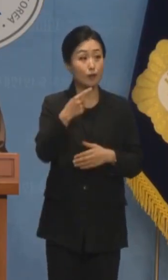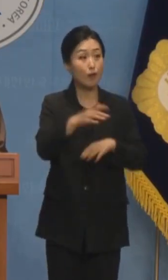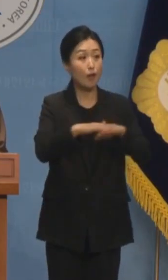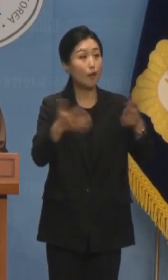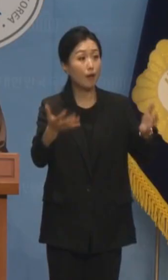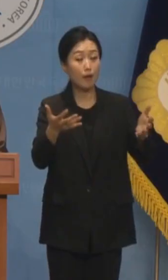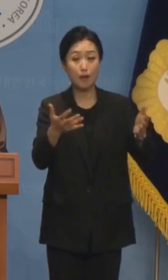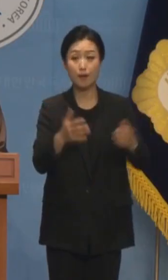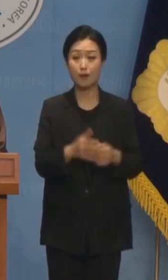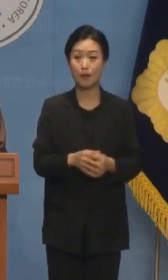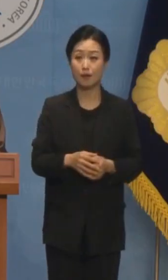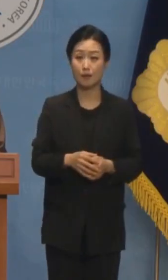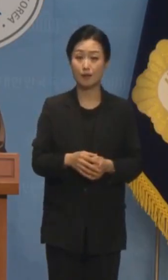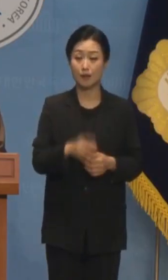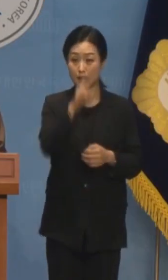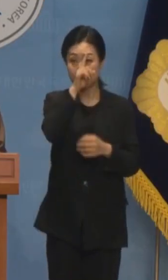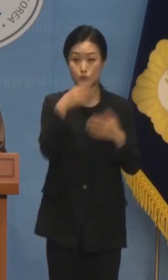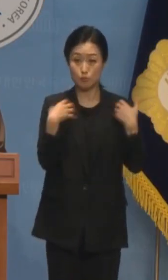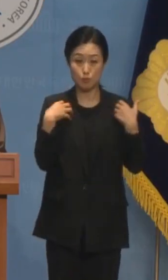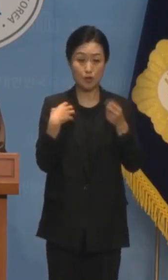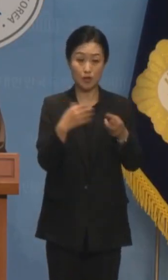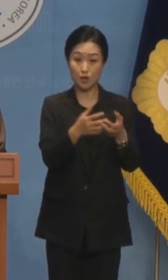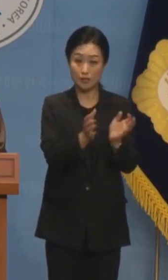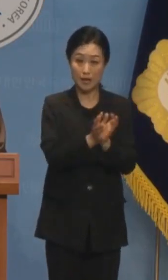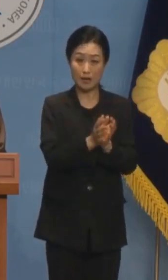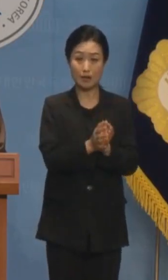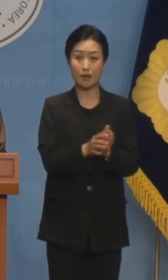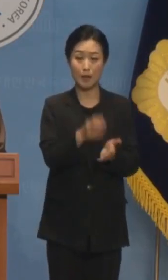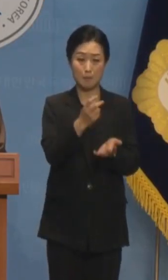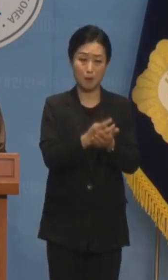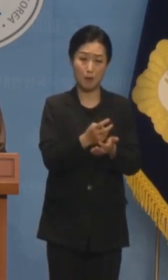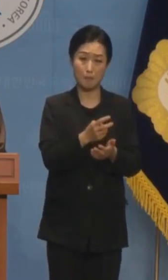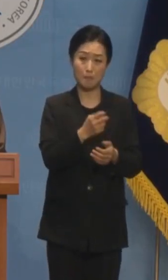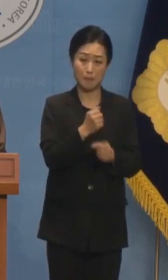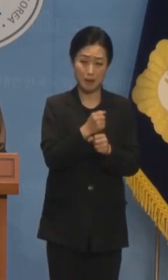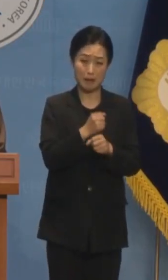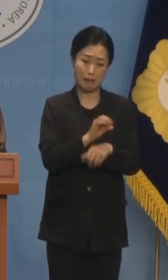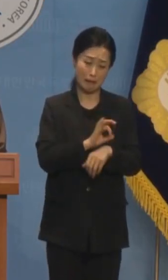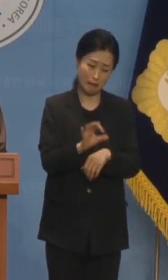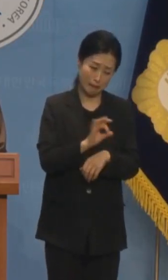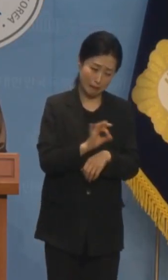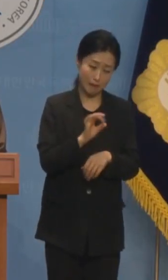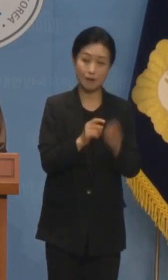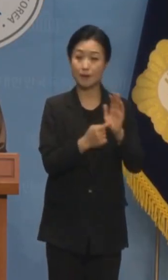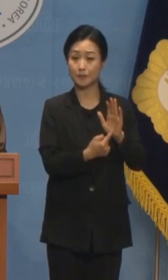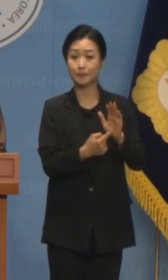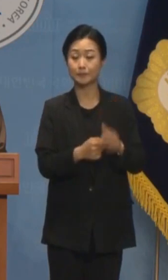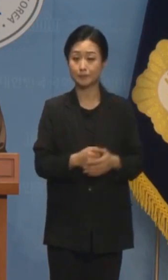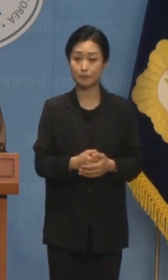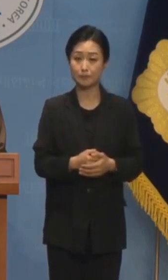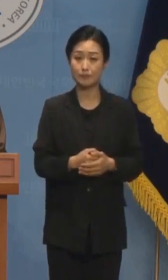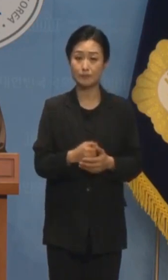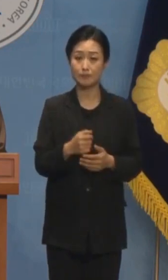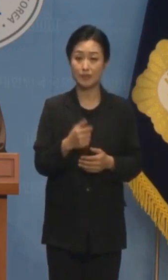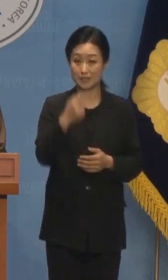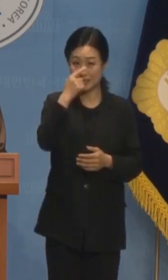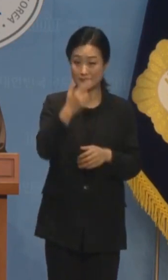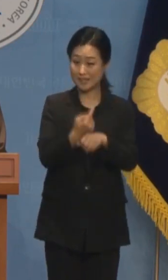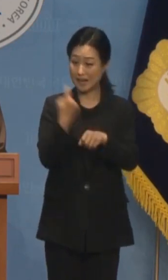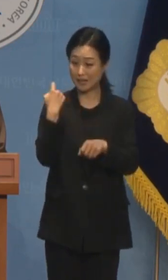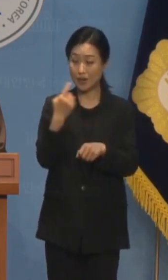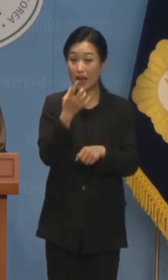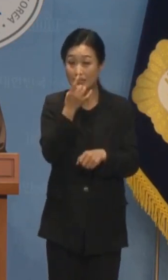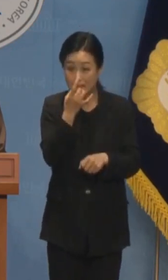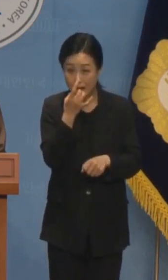발등에 불이 떨어지자 정부의 여당은 설익은 대책을 쏟아내고 있습니다 수학을 앞둔 햅쌀을 대거 가축 사료로